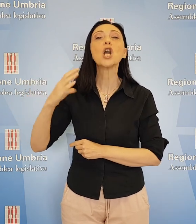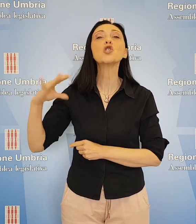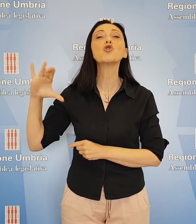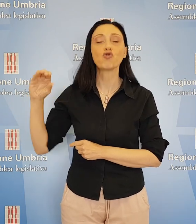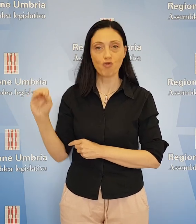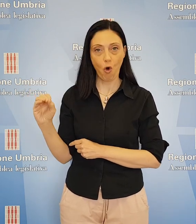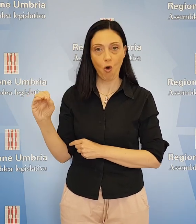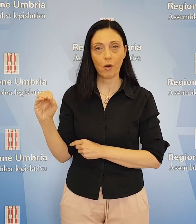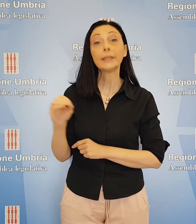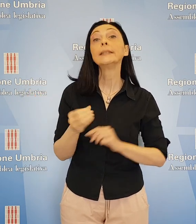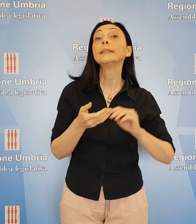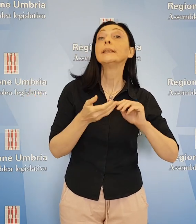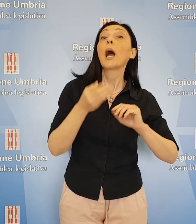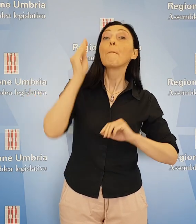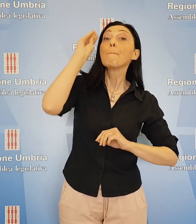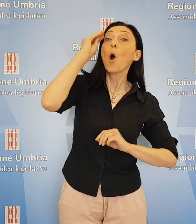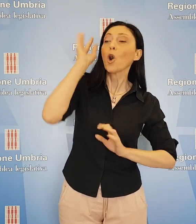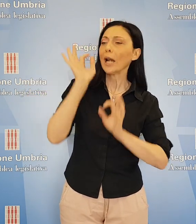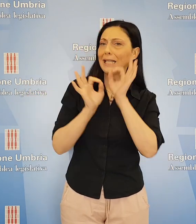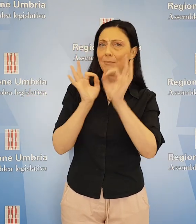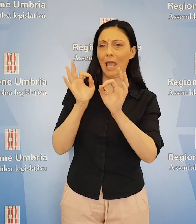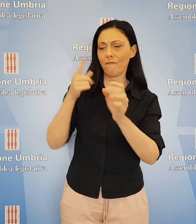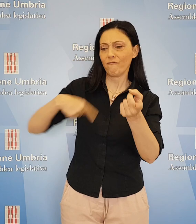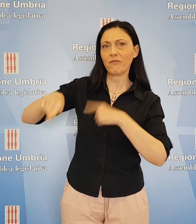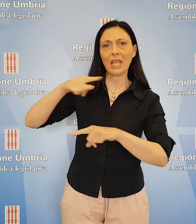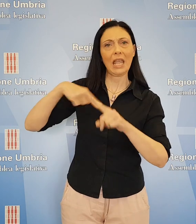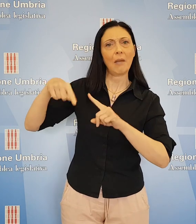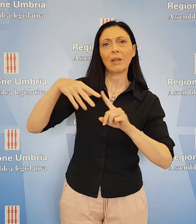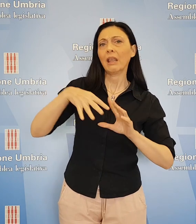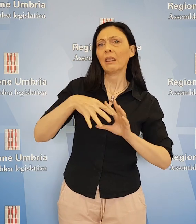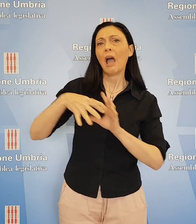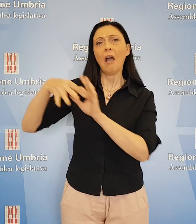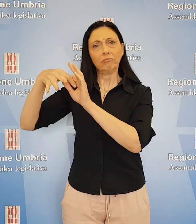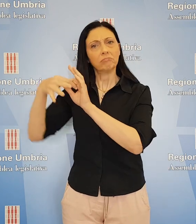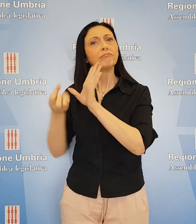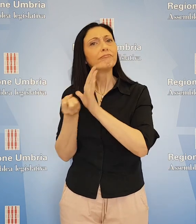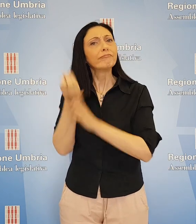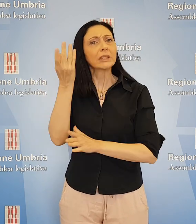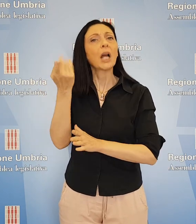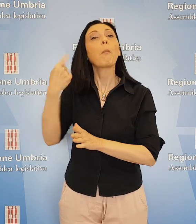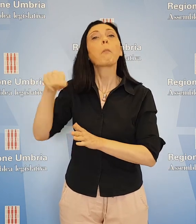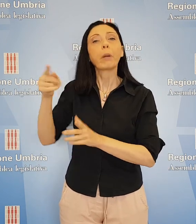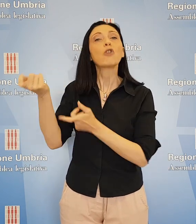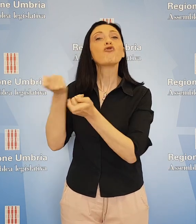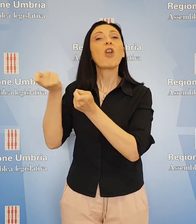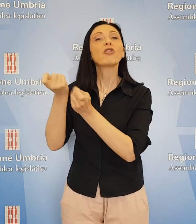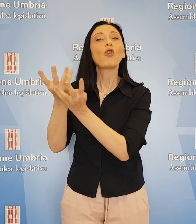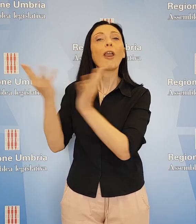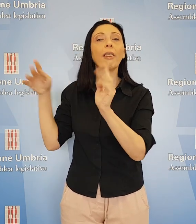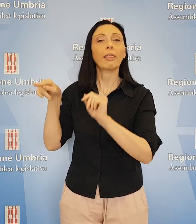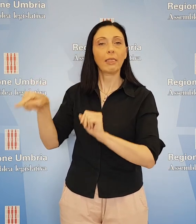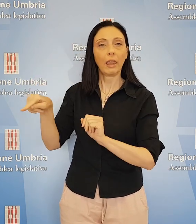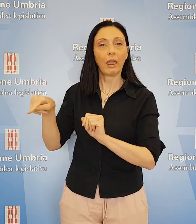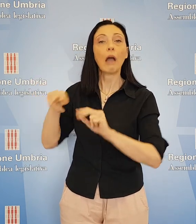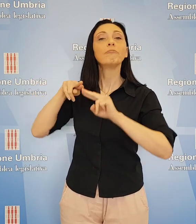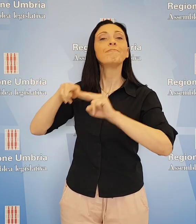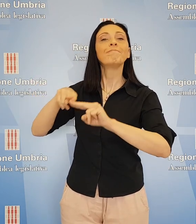Morroni ha spiegato che si tratta di una viabilità creata per i lavori di gestione della diga e riservata ai soli residenti.